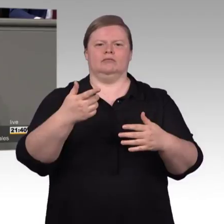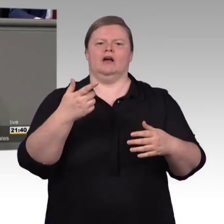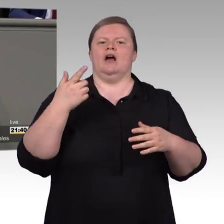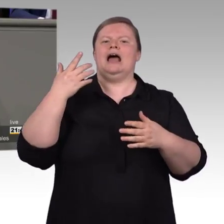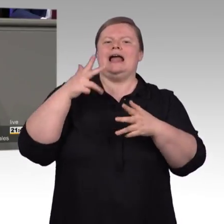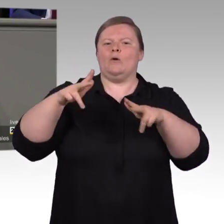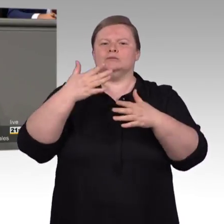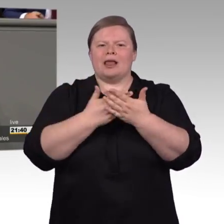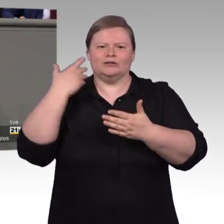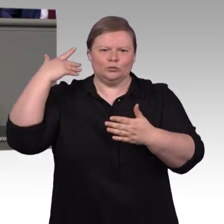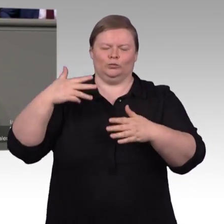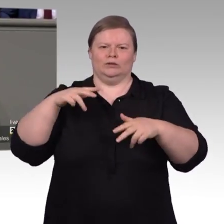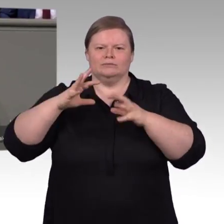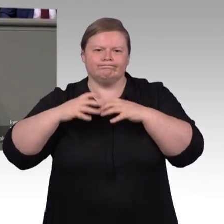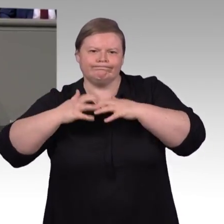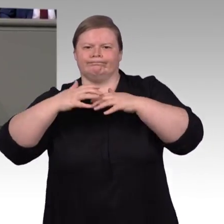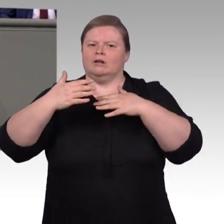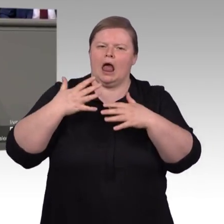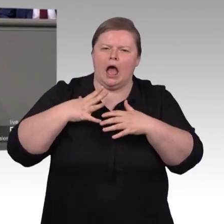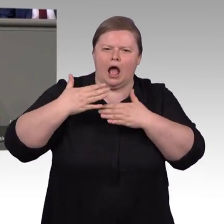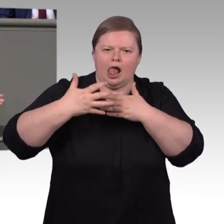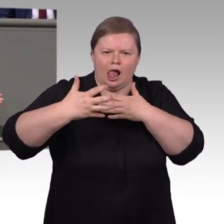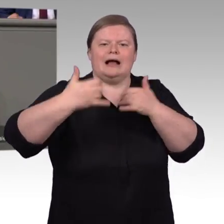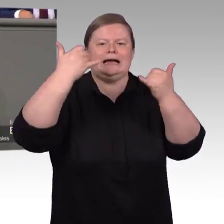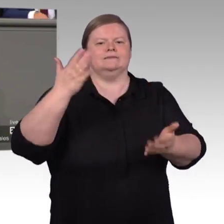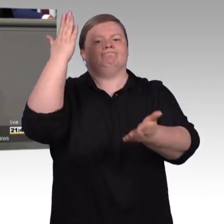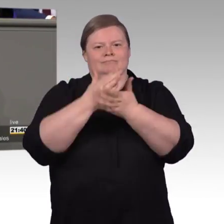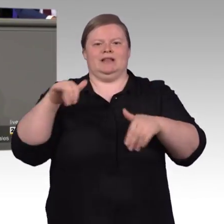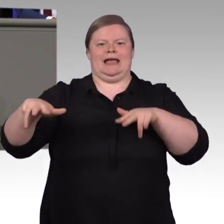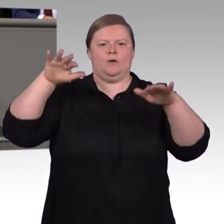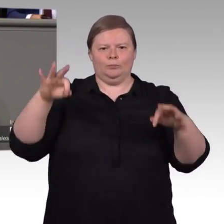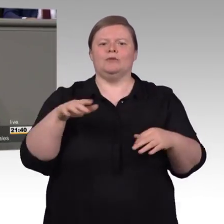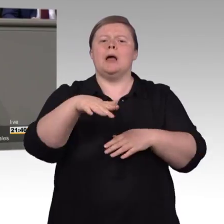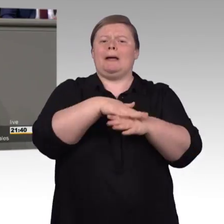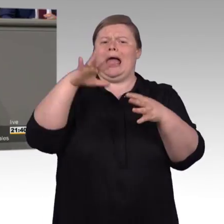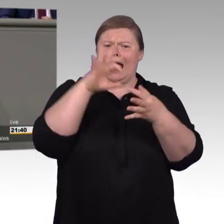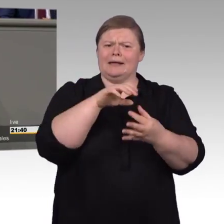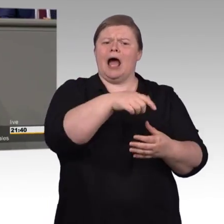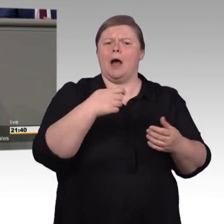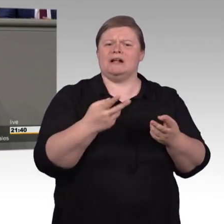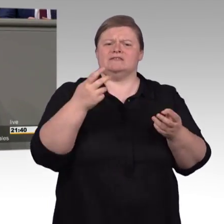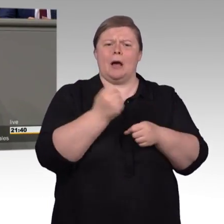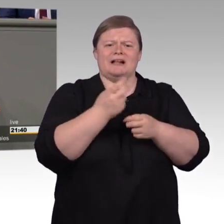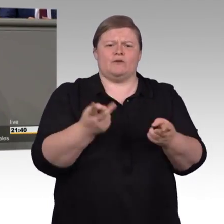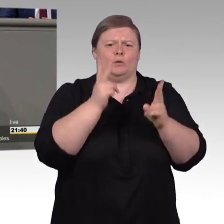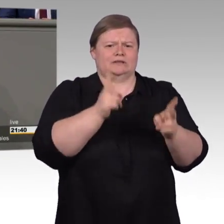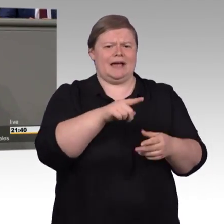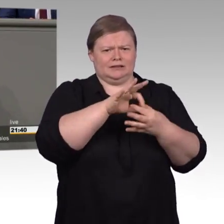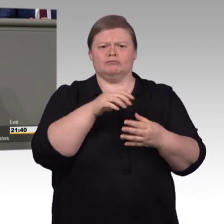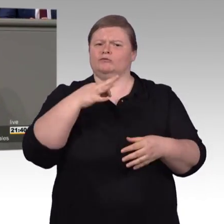zum 30. September 2018 begonnen werden. Dieses Instrument verlängern wir um zwei Ausbildungsjahrgänge. Das schafft auch Zeit, um die